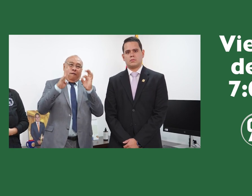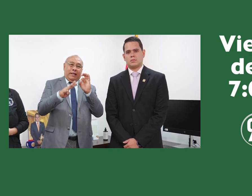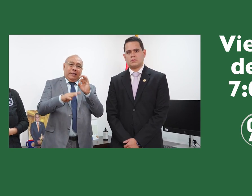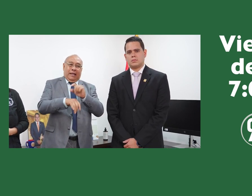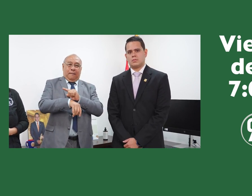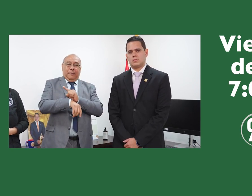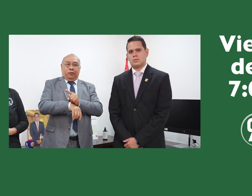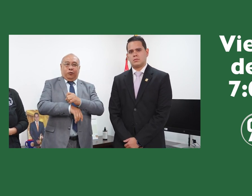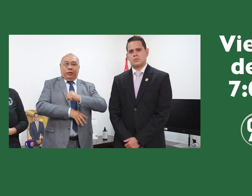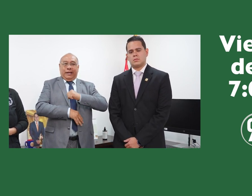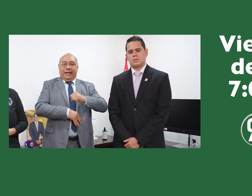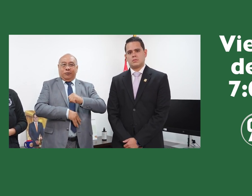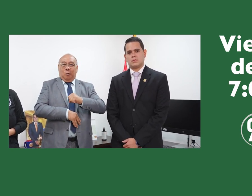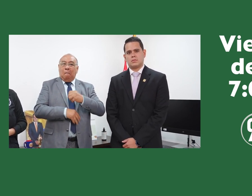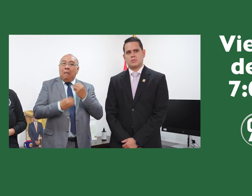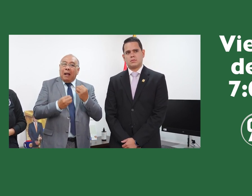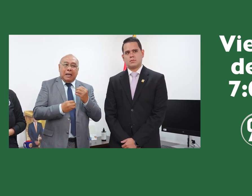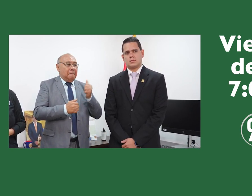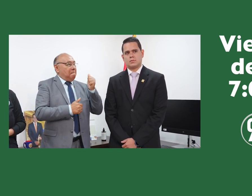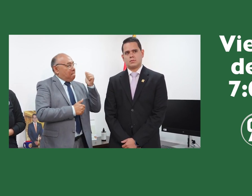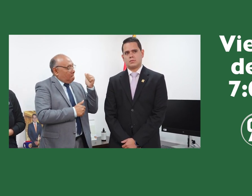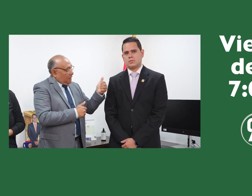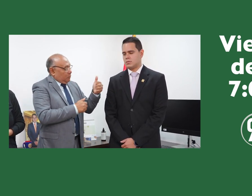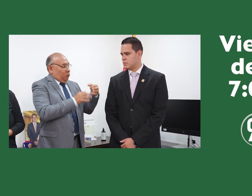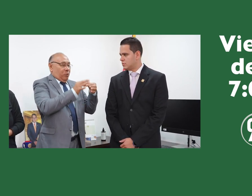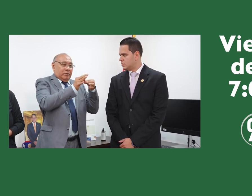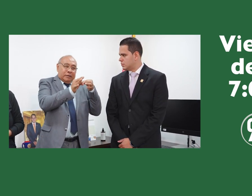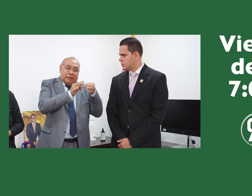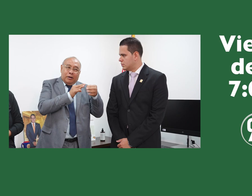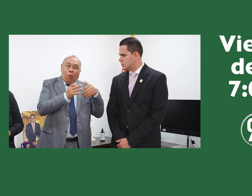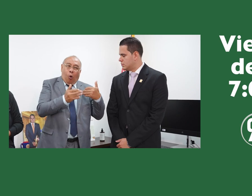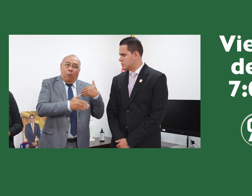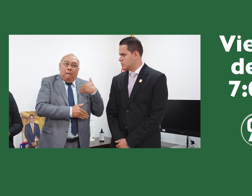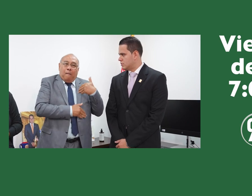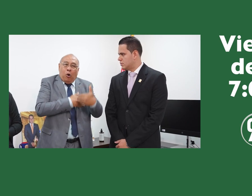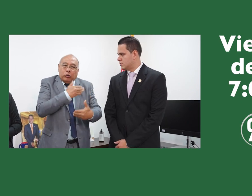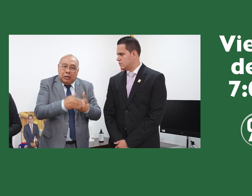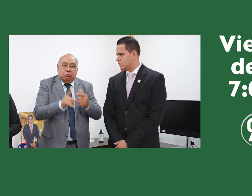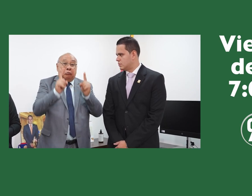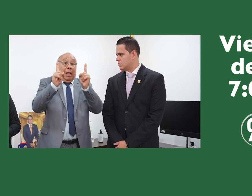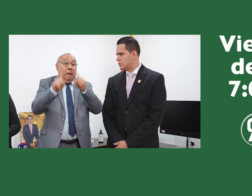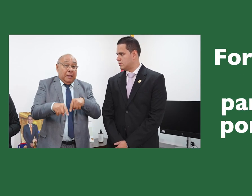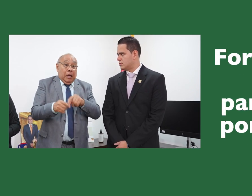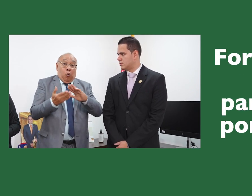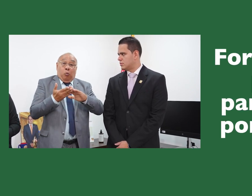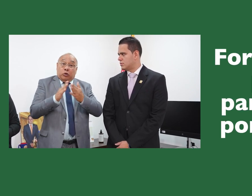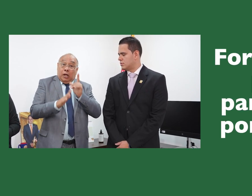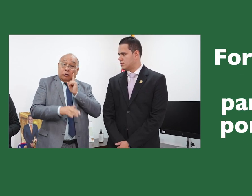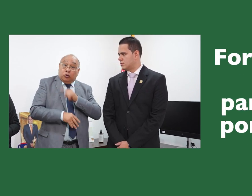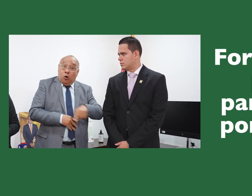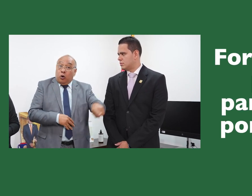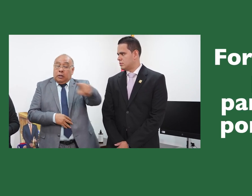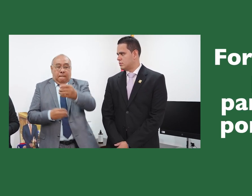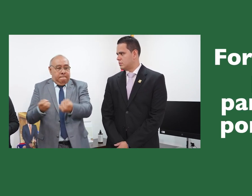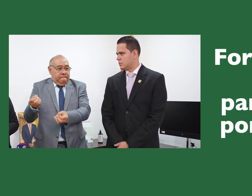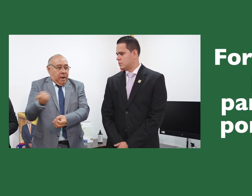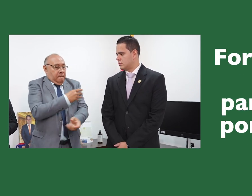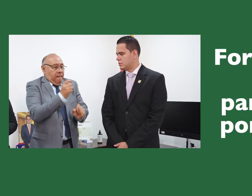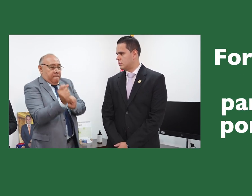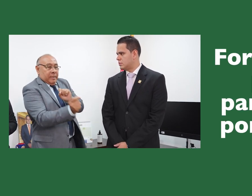para que sea él mismo quien explique a la comunidad sorda el proceso que ha llevado. Además, que sea la misma comunidad